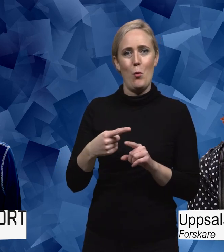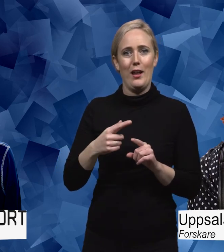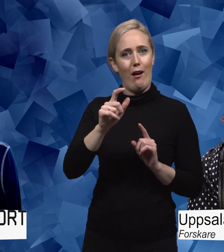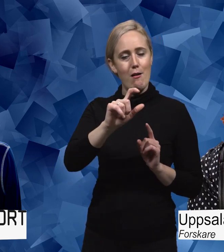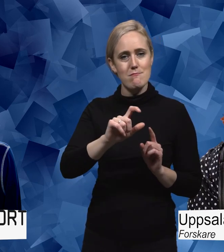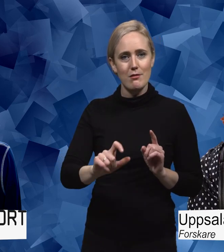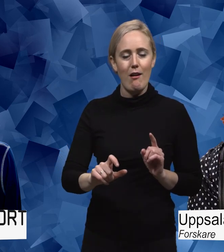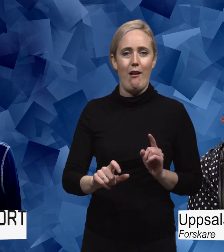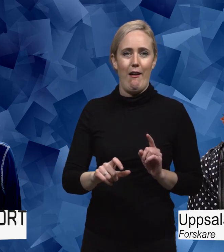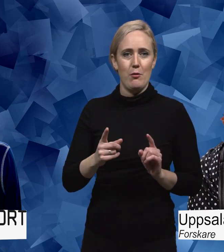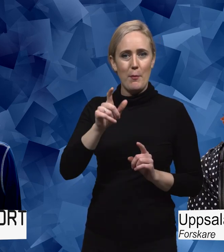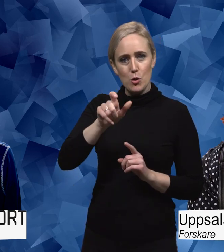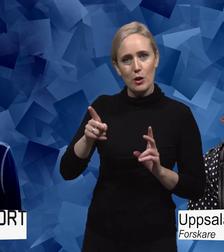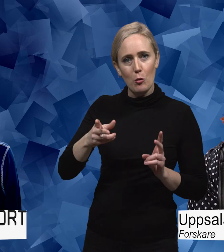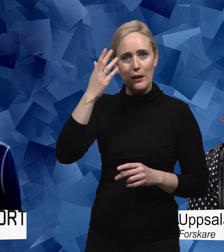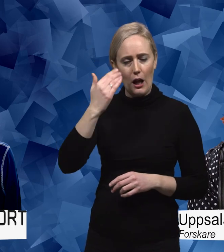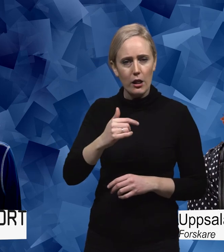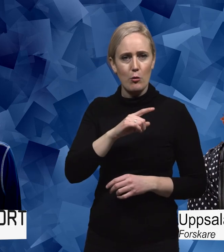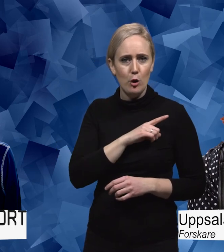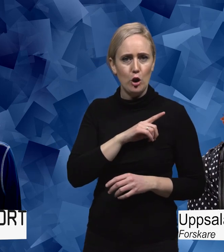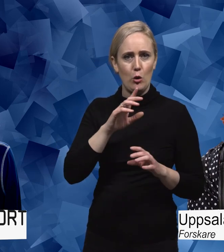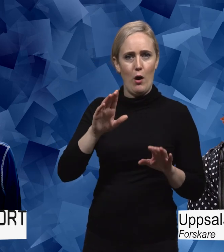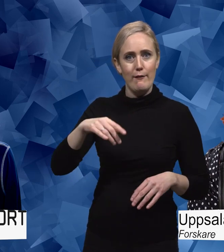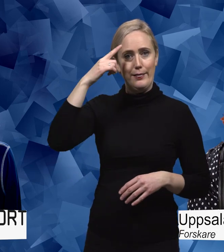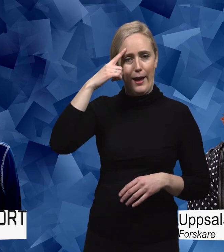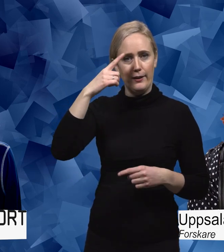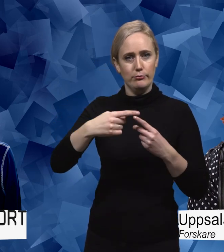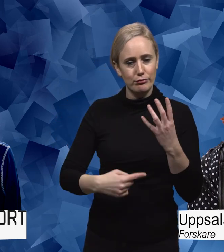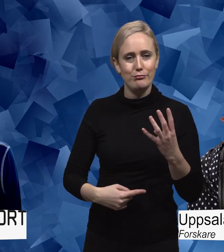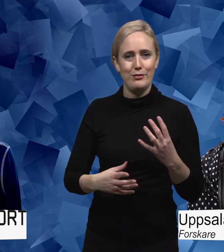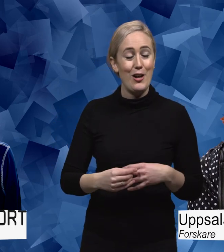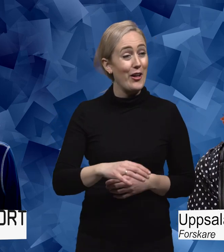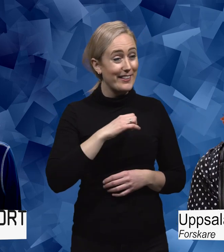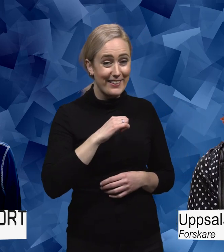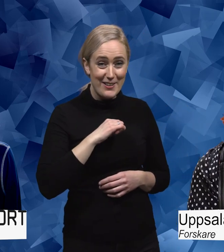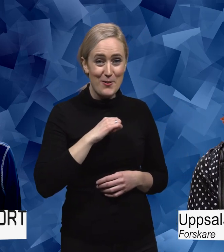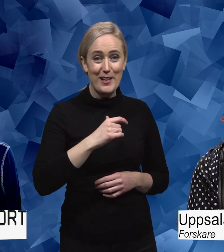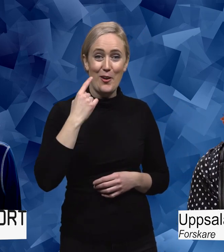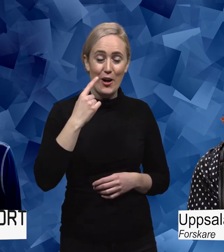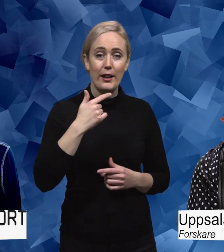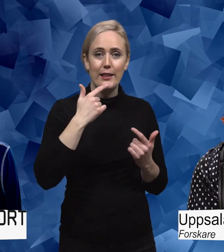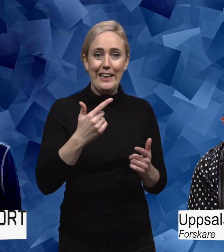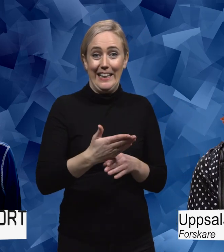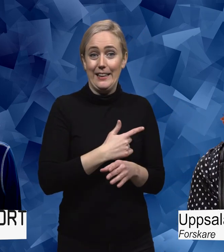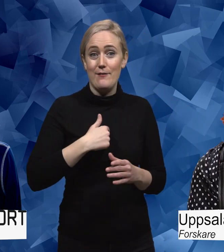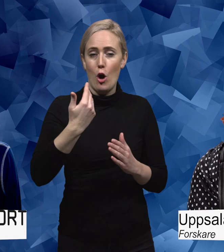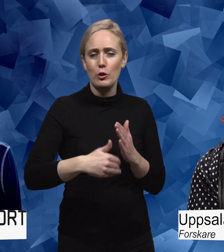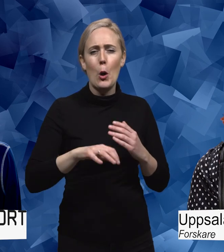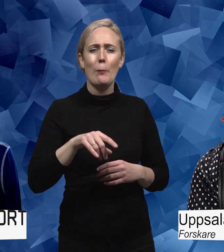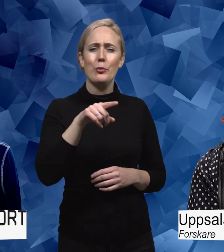sakerna. Med personer som kan så mycket. Och som har tänkt så väldigt mycket på de här sakerna. Tack för roligt att höra. Innan vi avslutar för idag. Om du fick